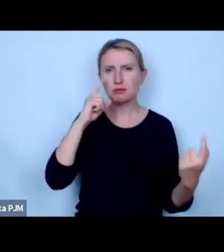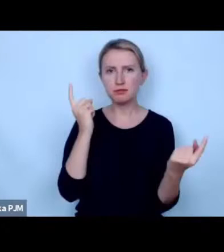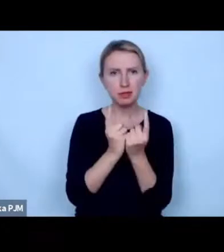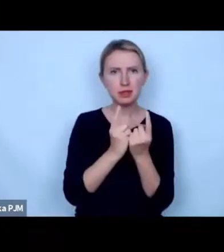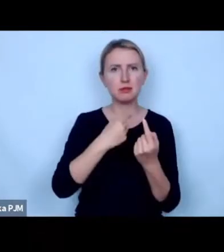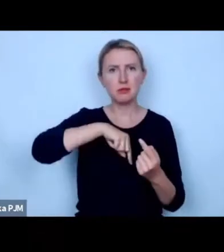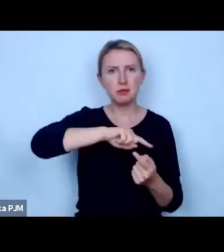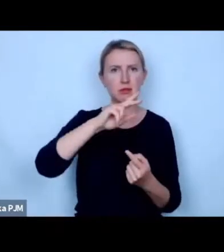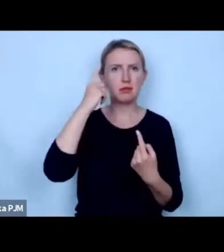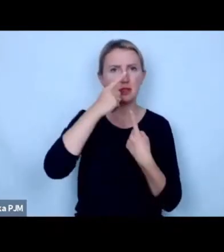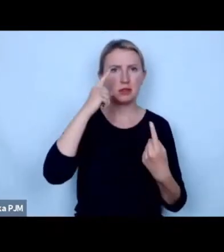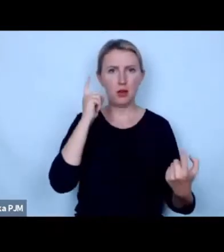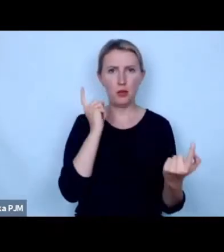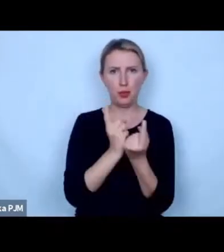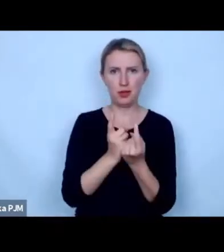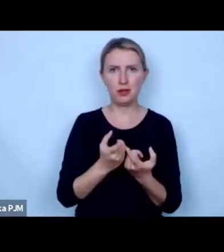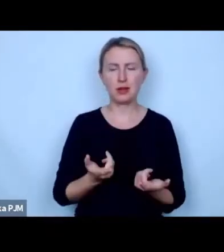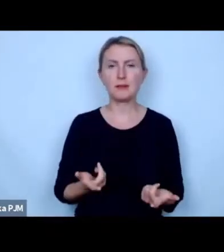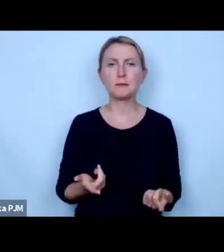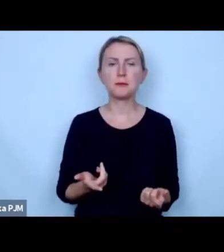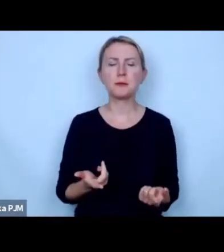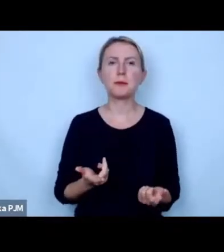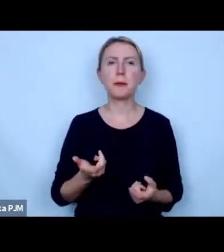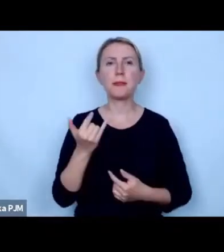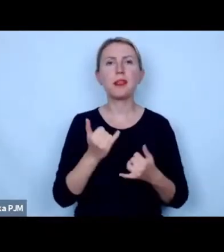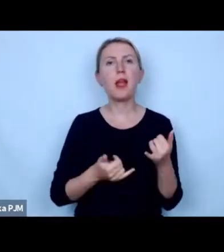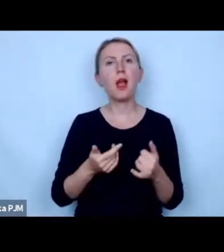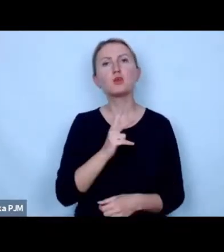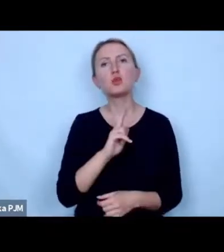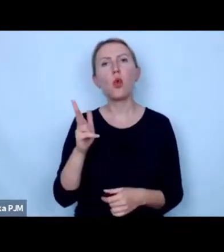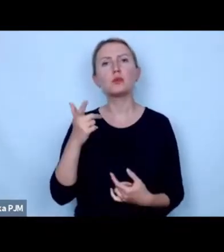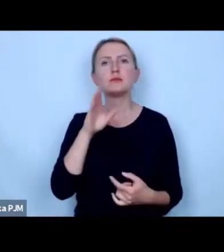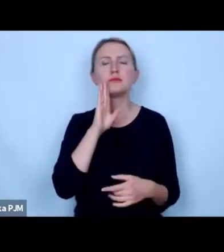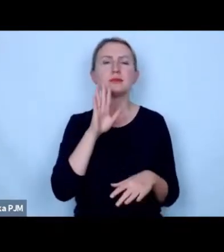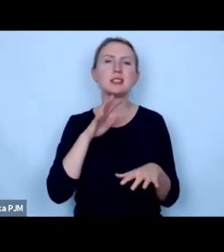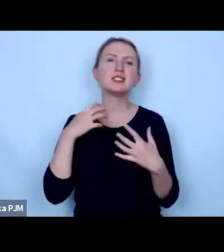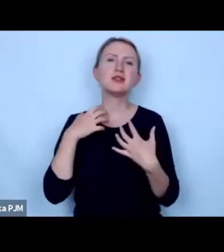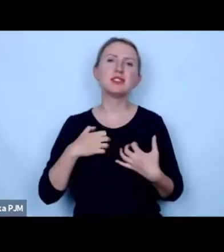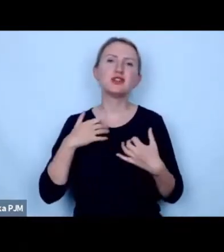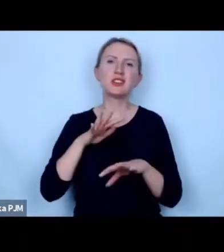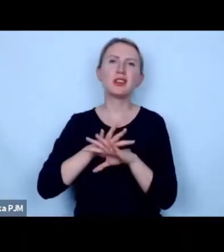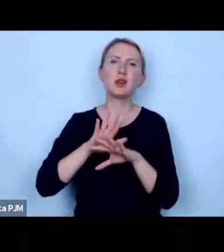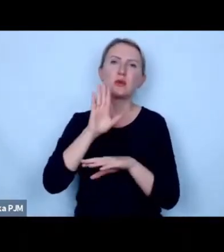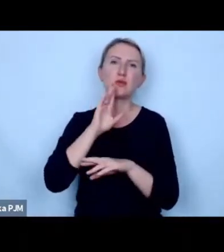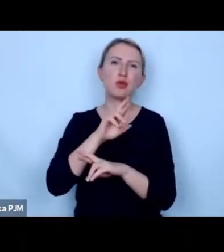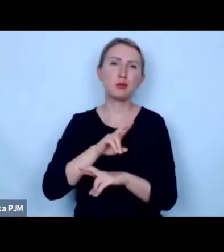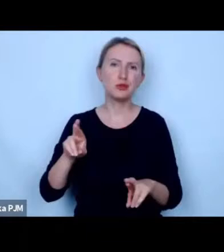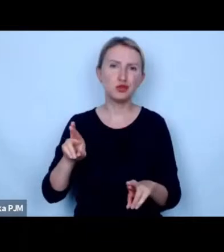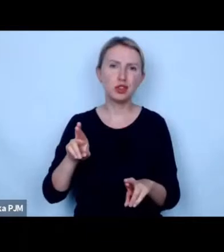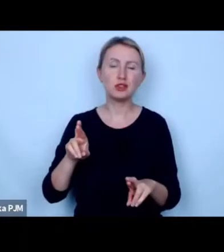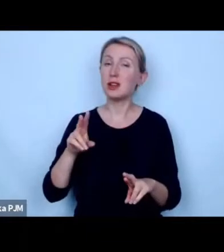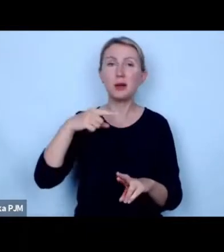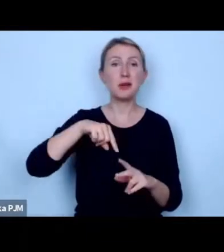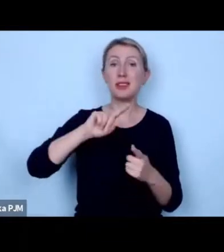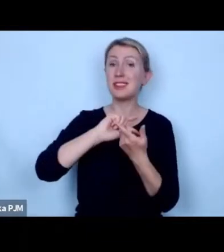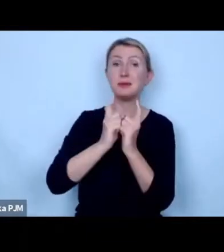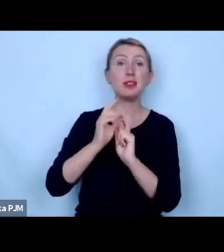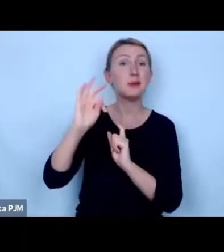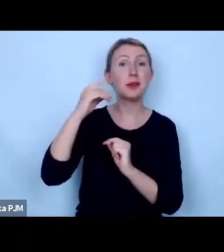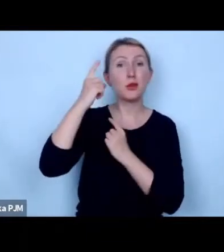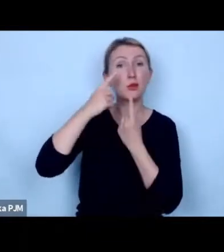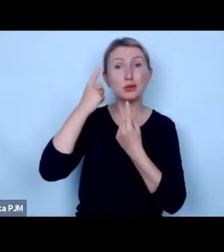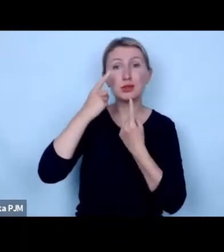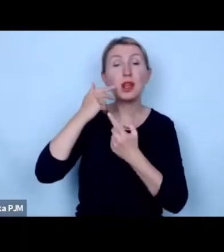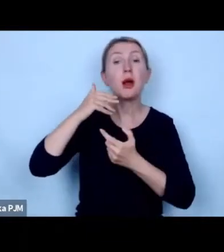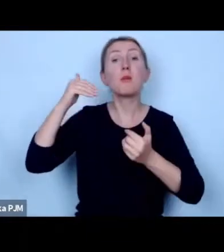perspektywę więc jeżeli ktoś traktuje też zwierzęta przedmiotowo a my nie zmienimy jego sposobu myślenia